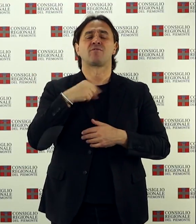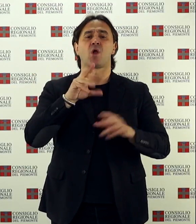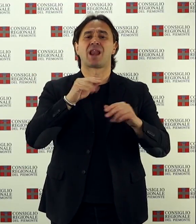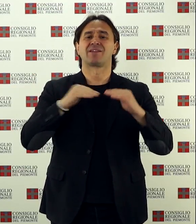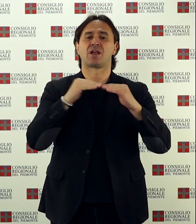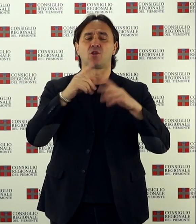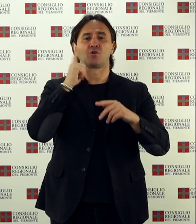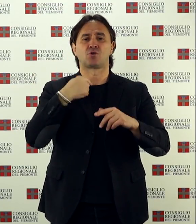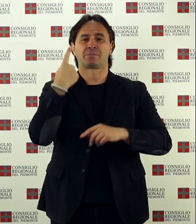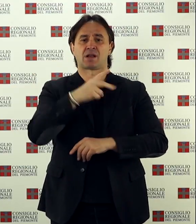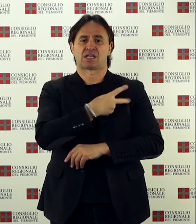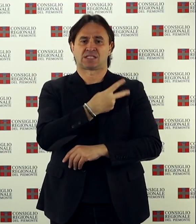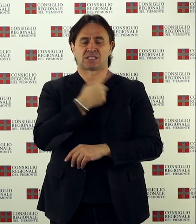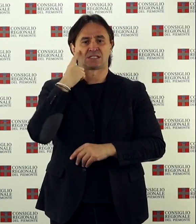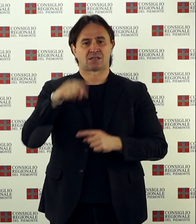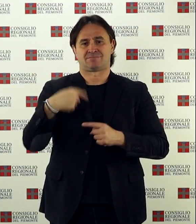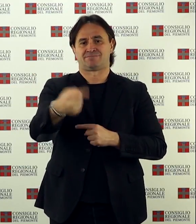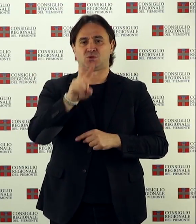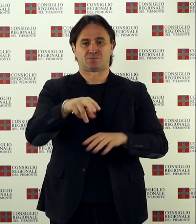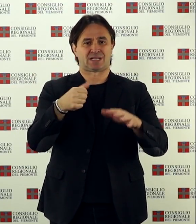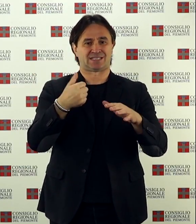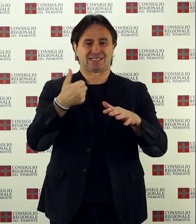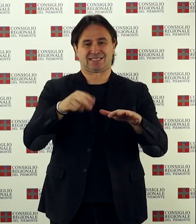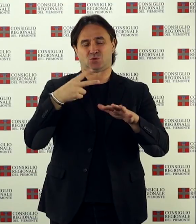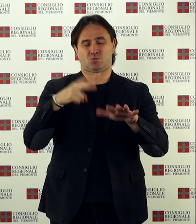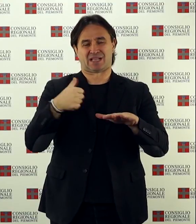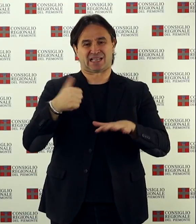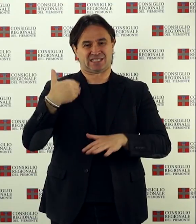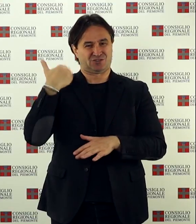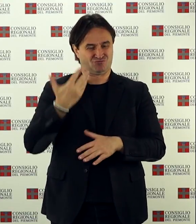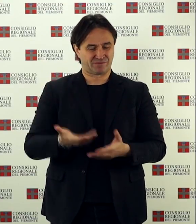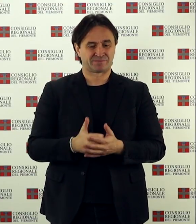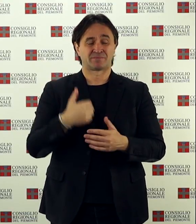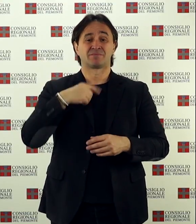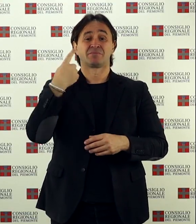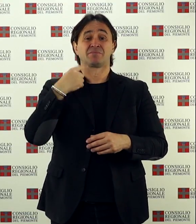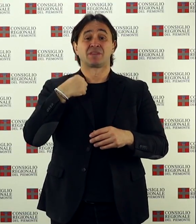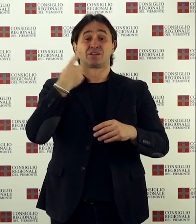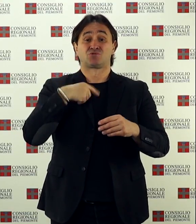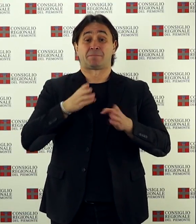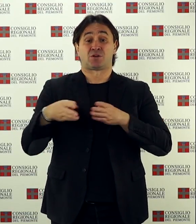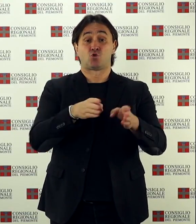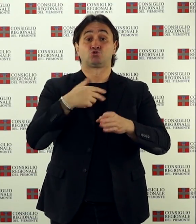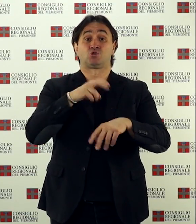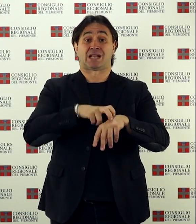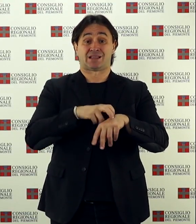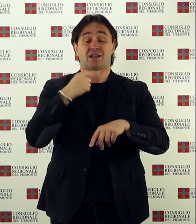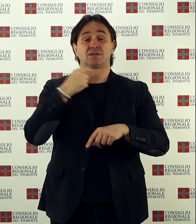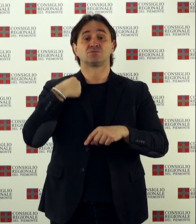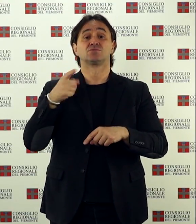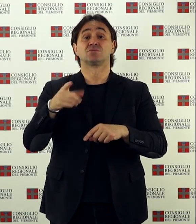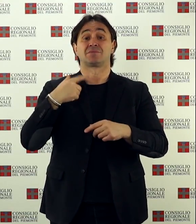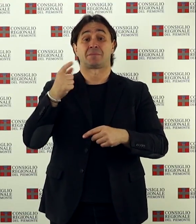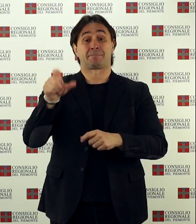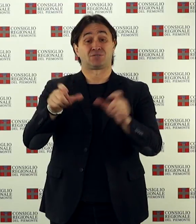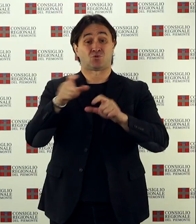assistenza erogati nel 2016, un atto di indirizzo del Partito Democratico per riservare percorsi sanitari alle persone con